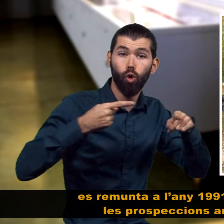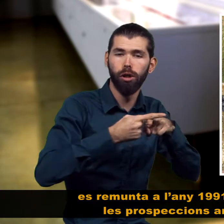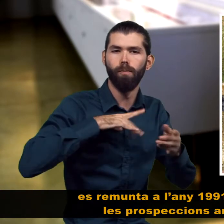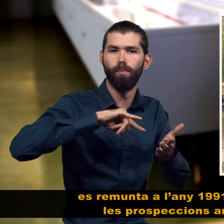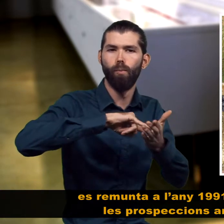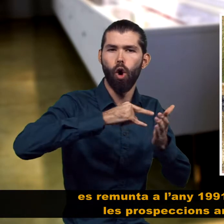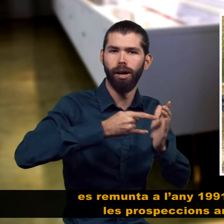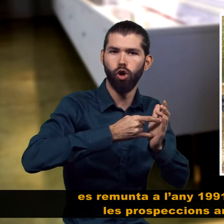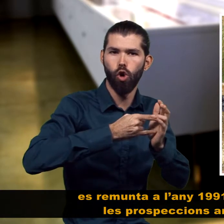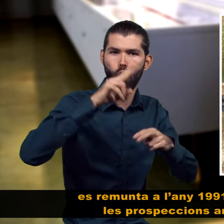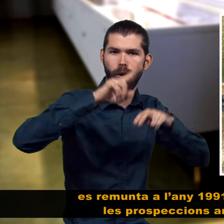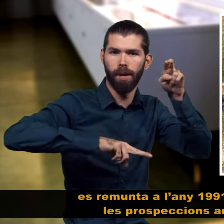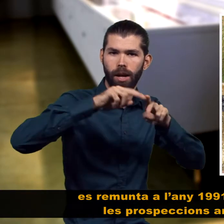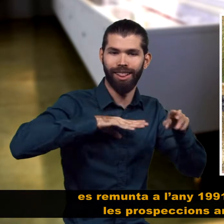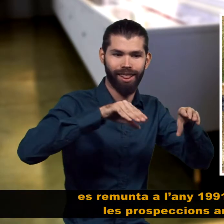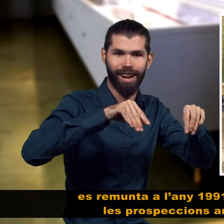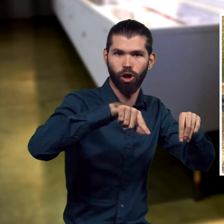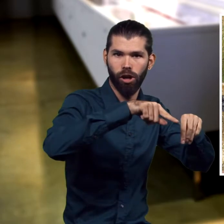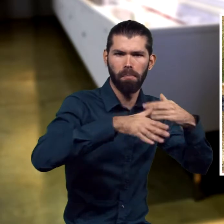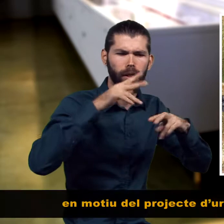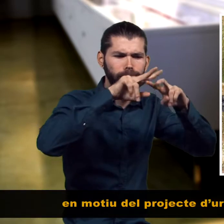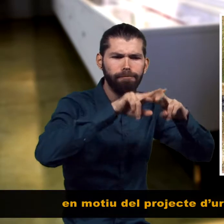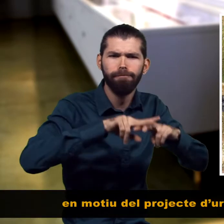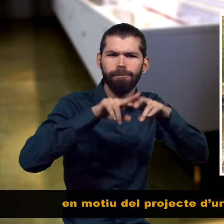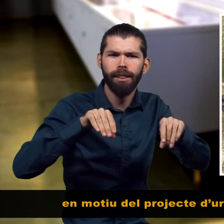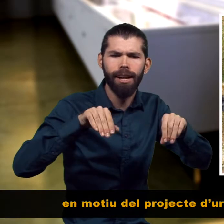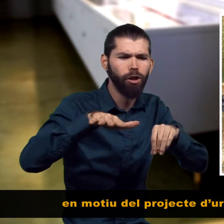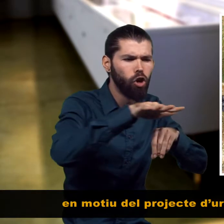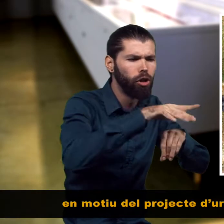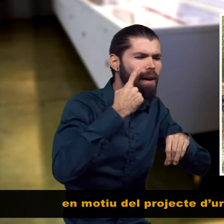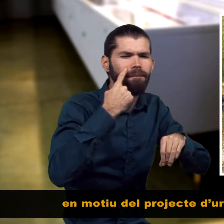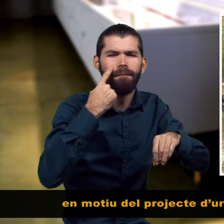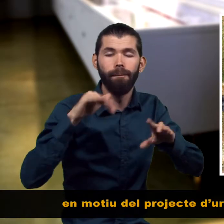comencen les prospeccions arqueològiques en motiu del projecte d'urbanització del solar.